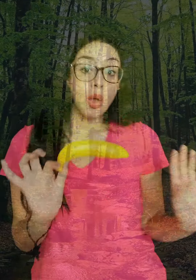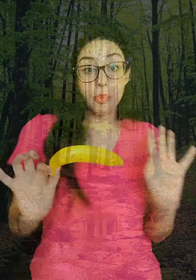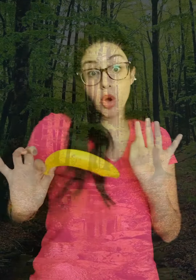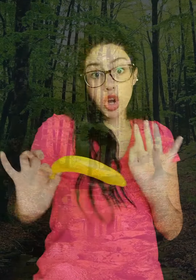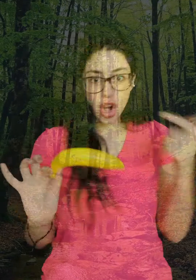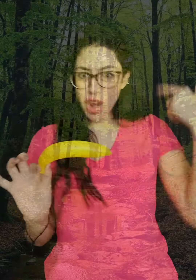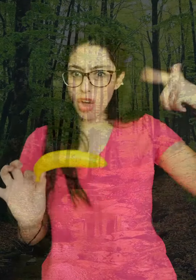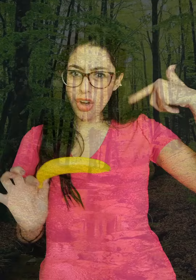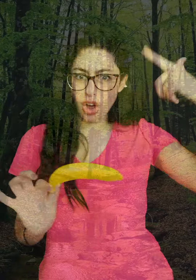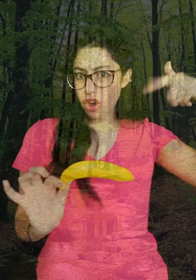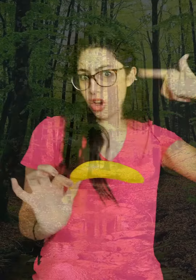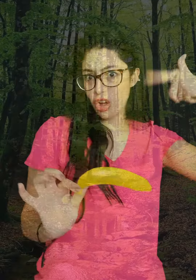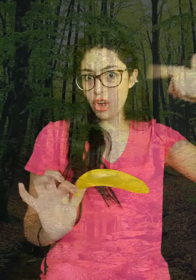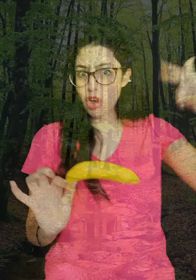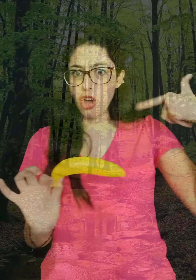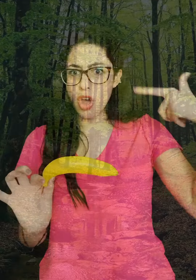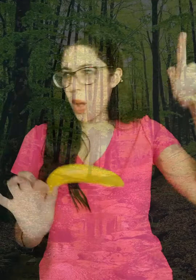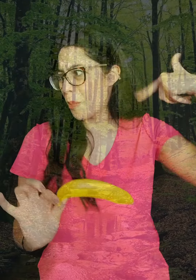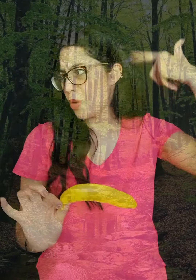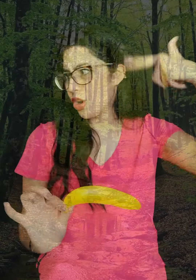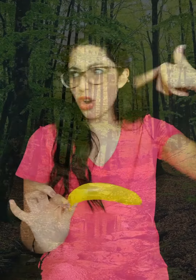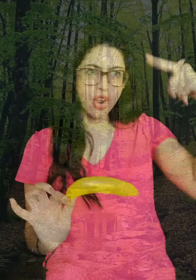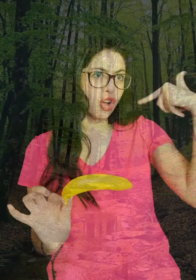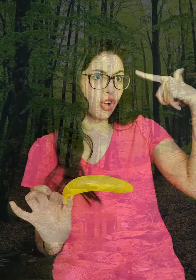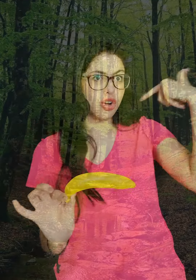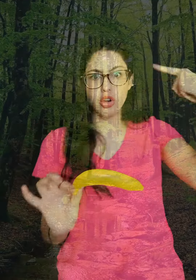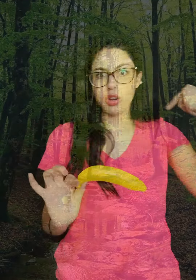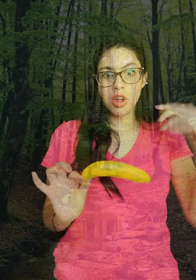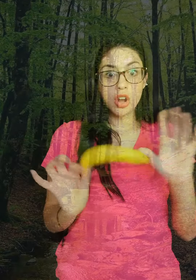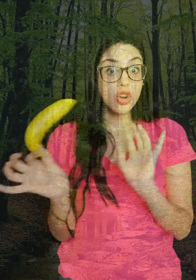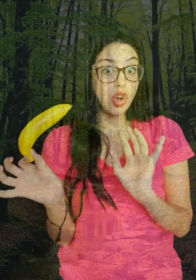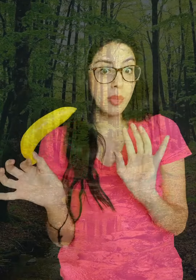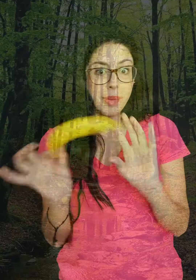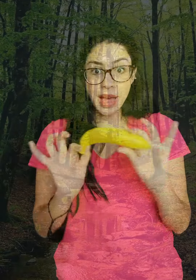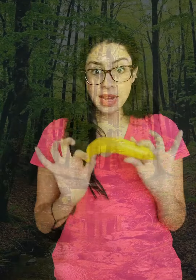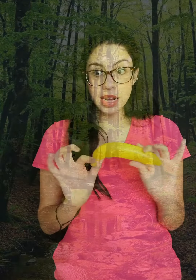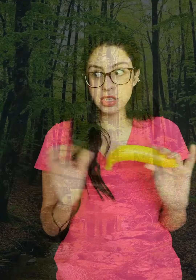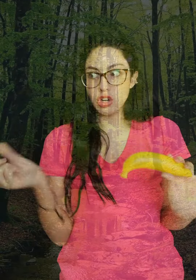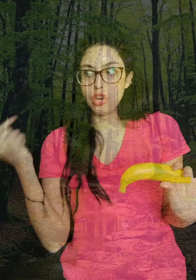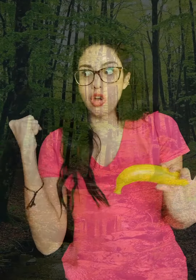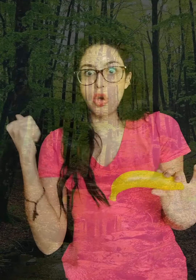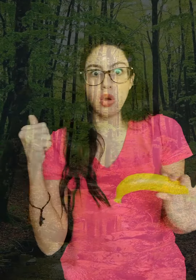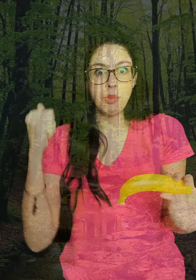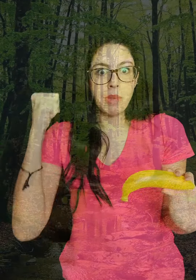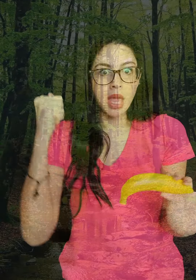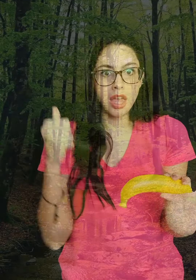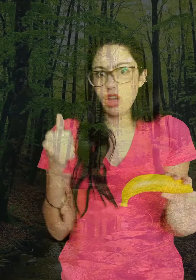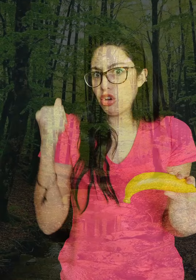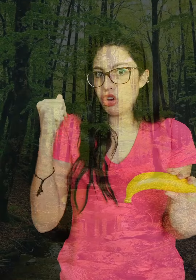Mono loco, mono loco, no come bananas, solo come coco.